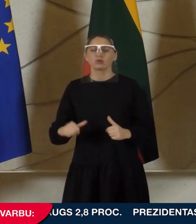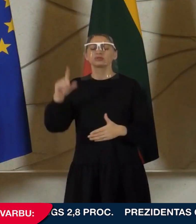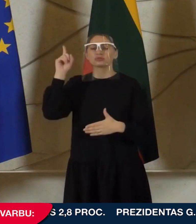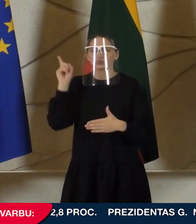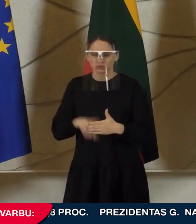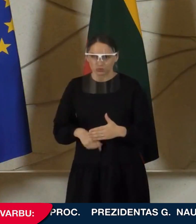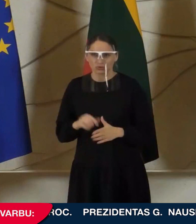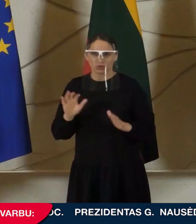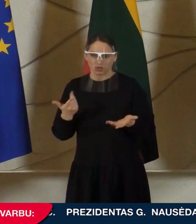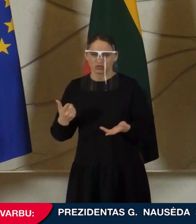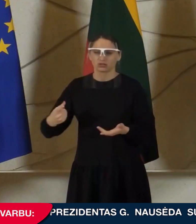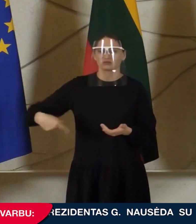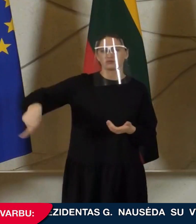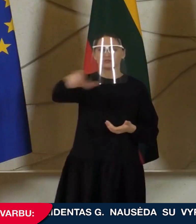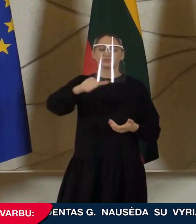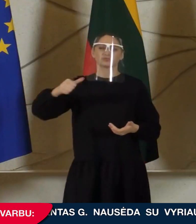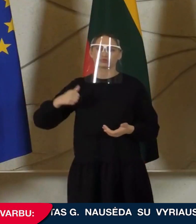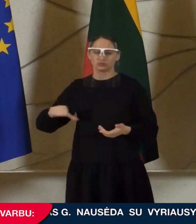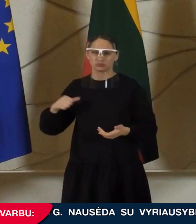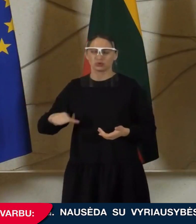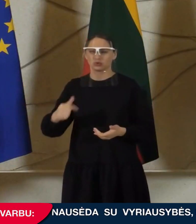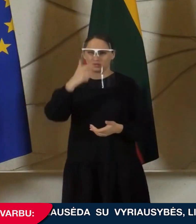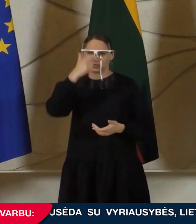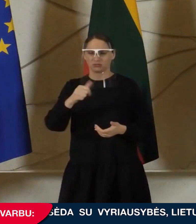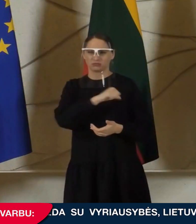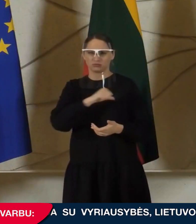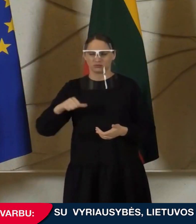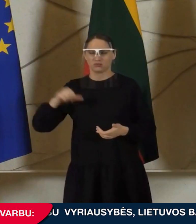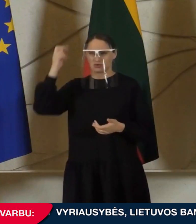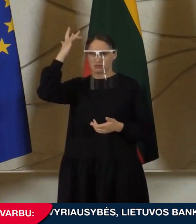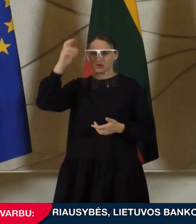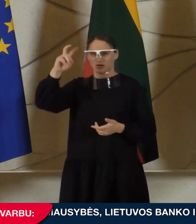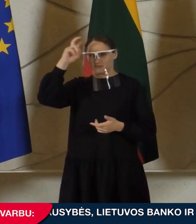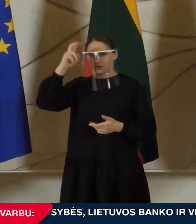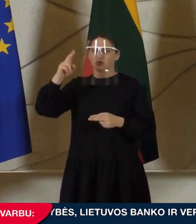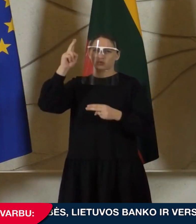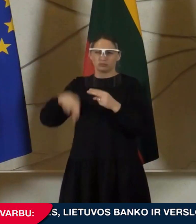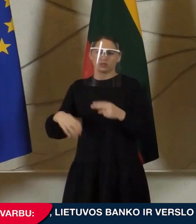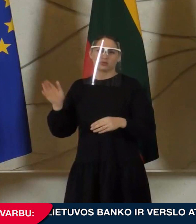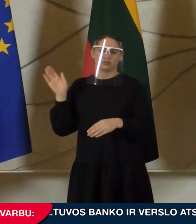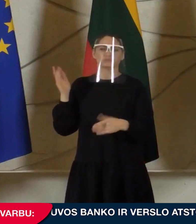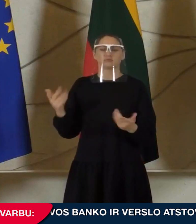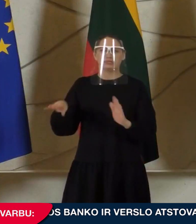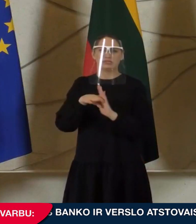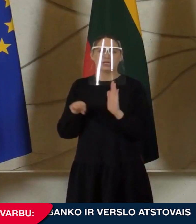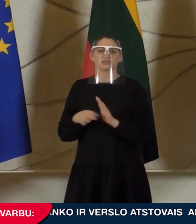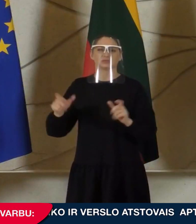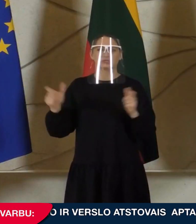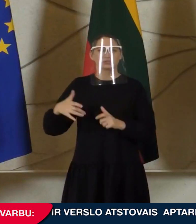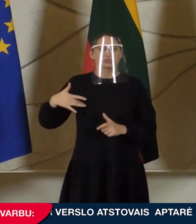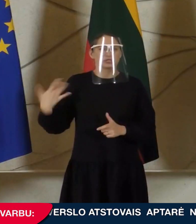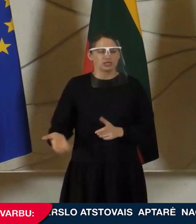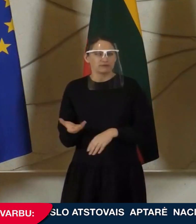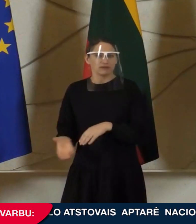kad žmonės tiesiog rimtai įvertins tai, kad vyriausyviai teko tokius sprendimus priimti. Ir be būtino